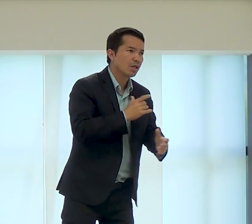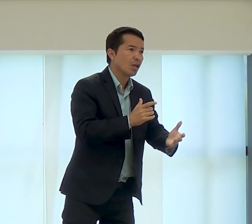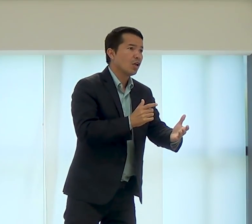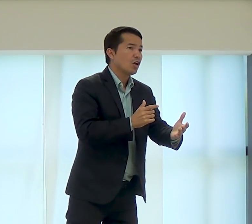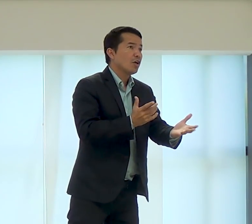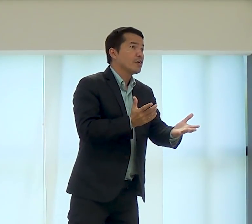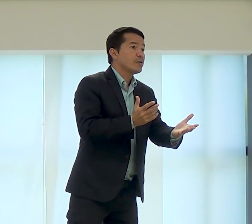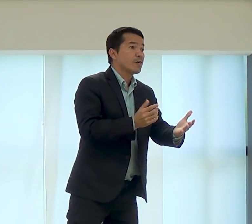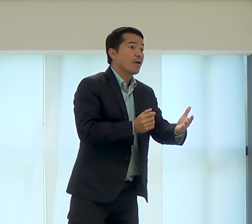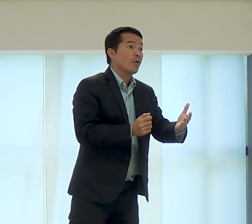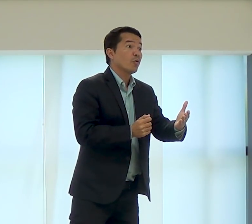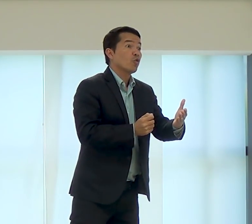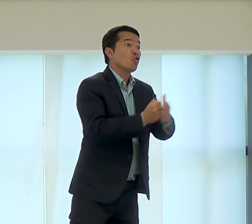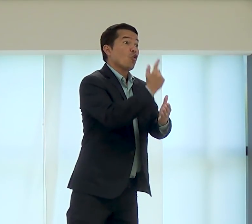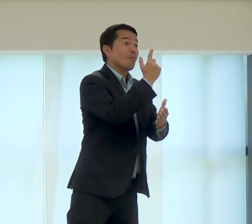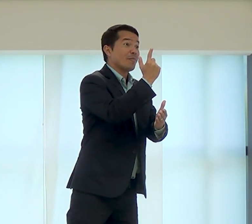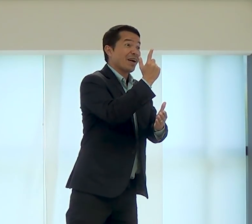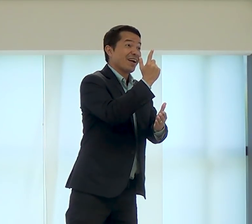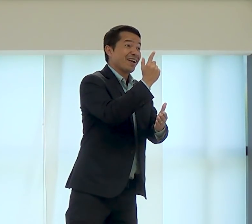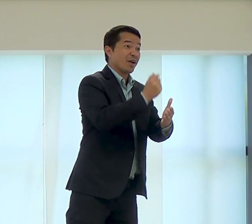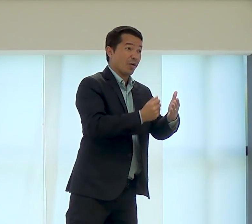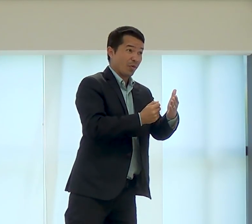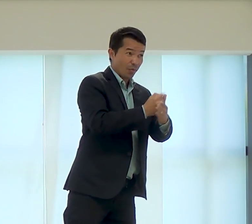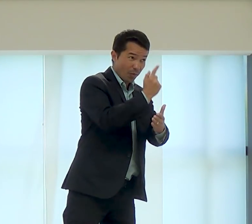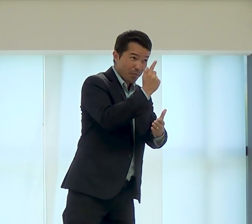Certo ou errado? Também, às vezes, a pessoa compra